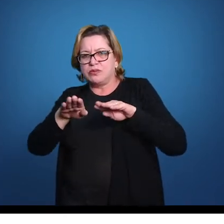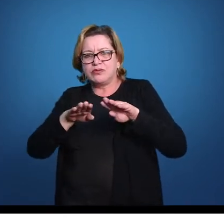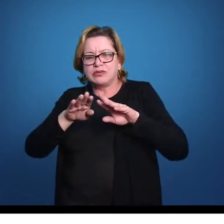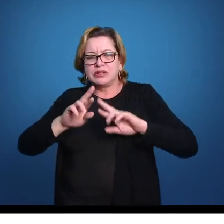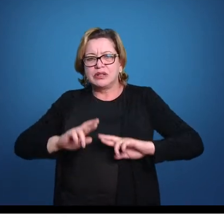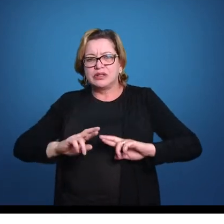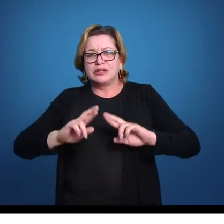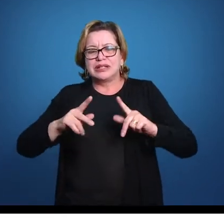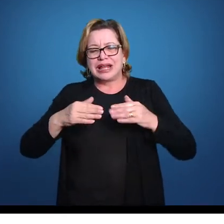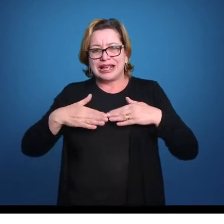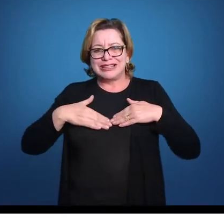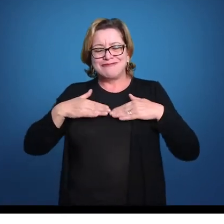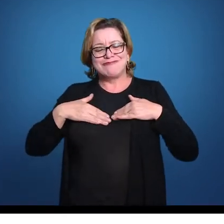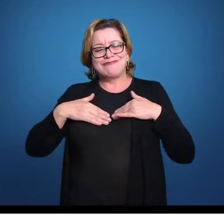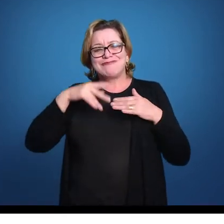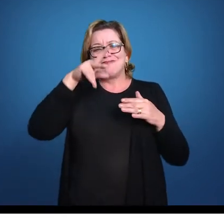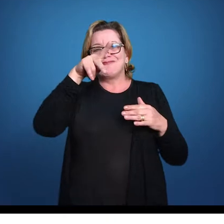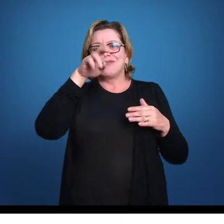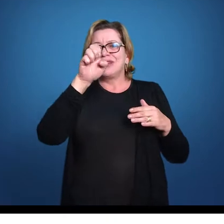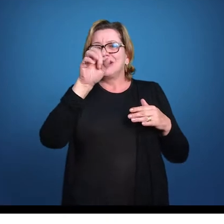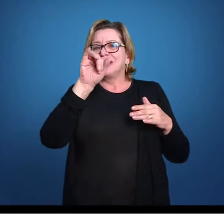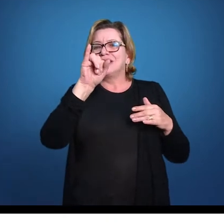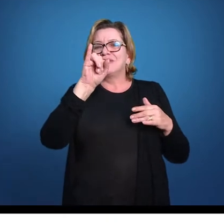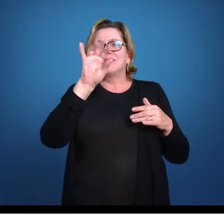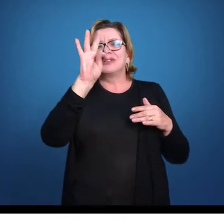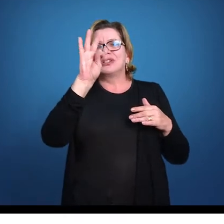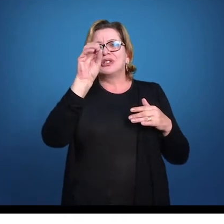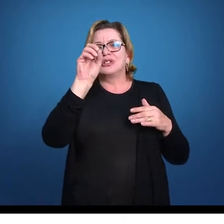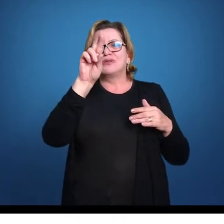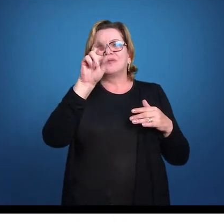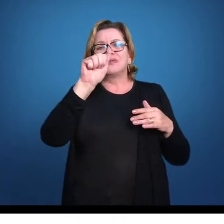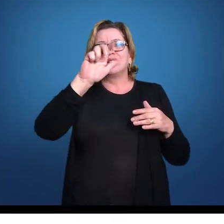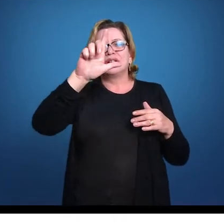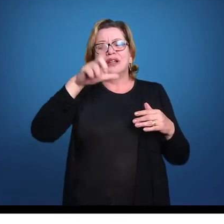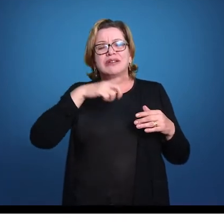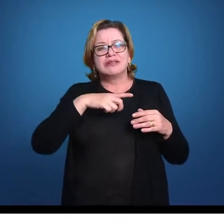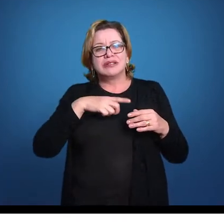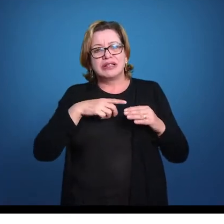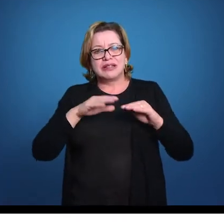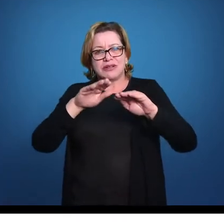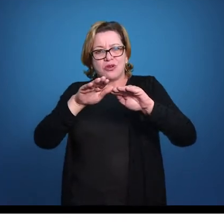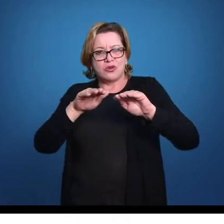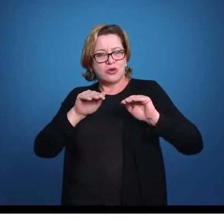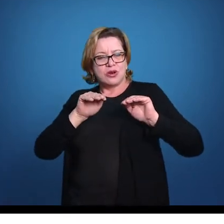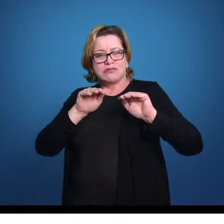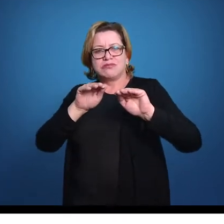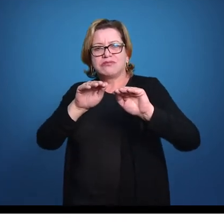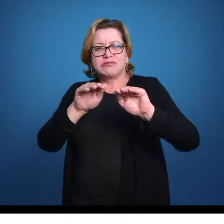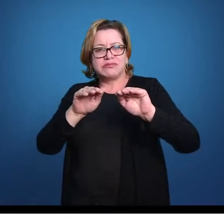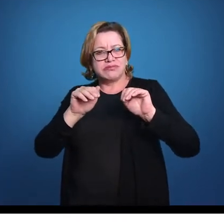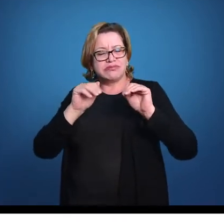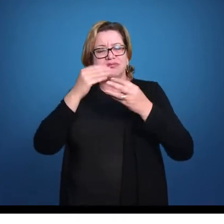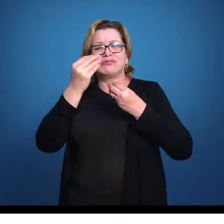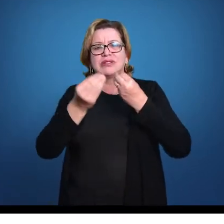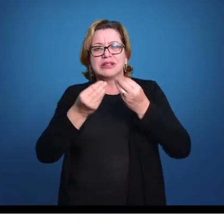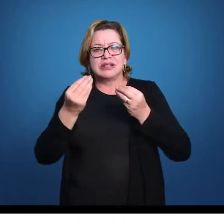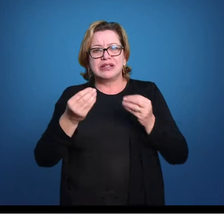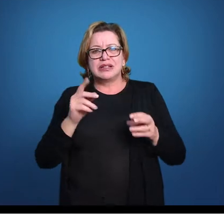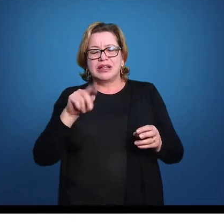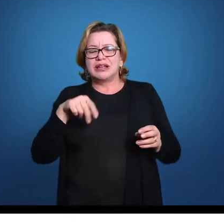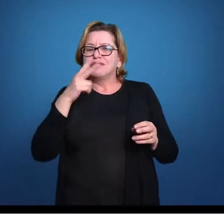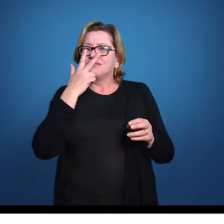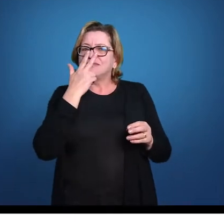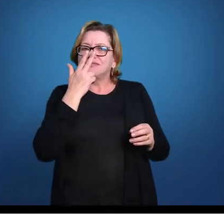as nadadeiras peitorais. E as nadadeiras peitorais das raias, né? Então elas vão fazendo movimentos nesse sentido, né? As peitorais são